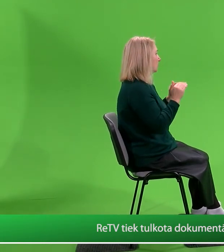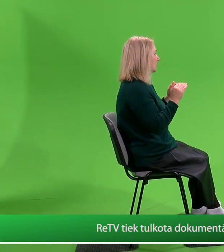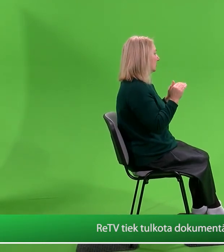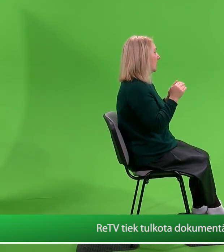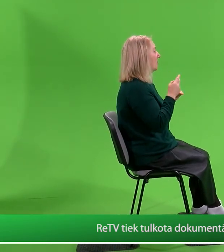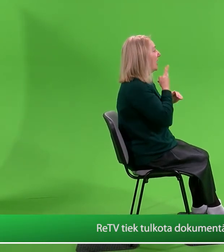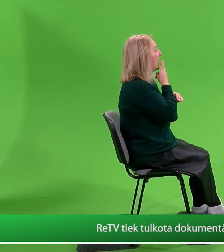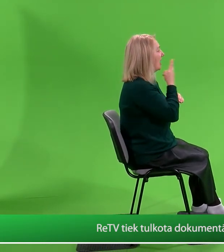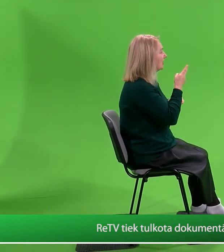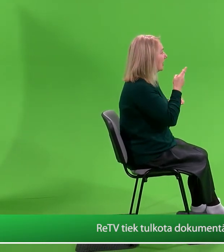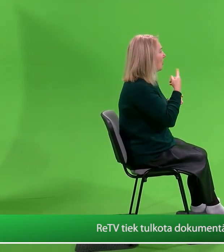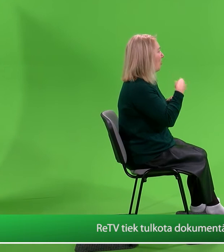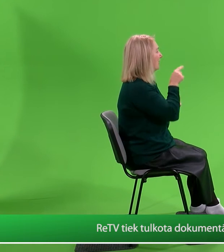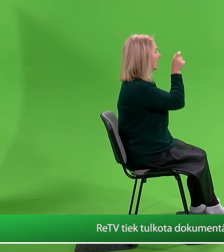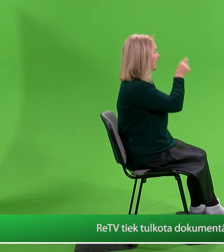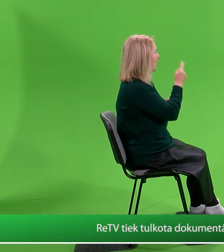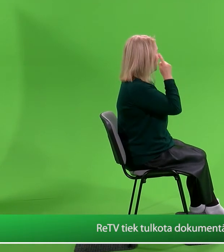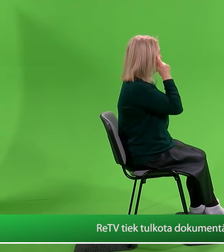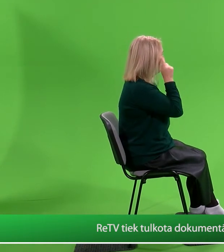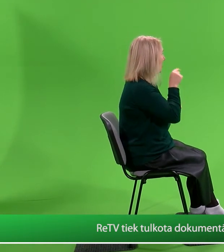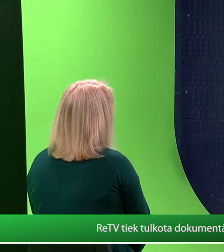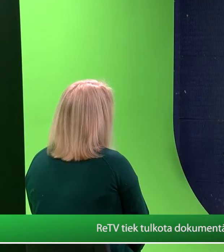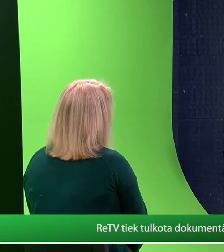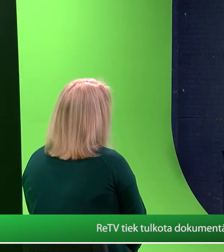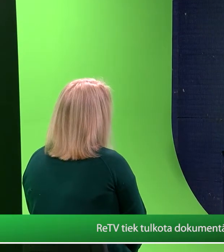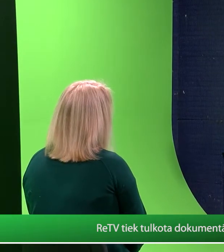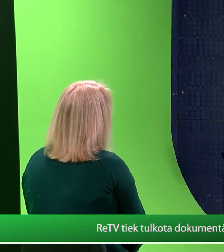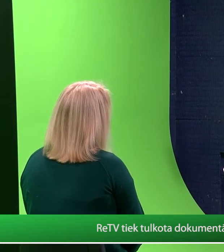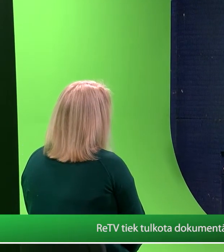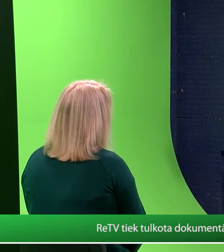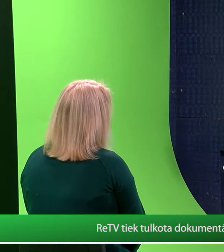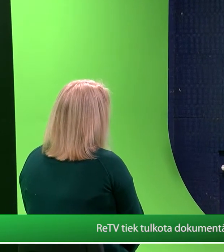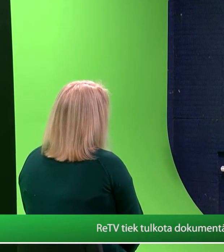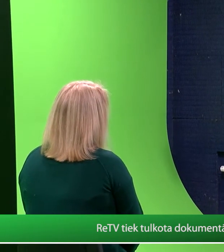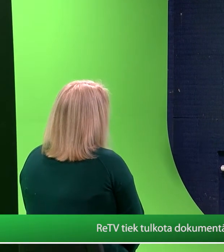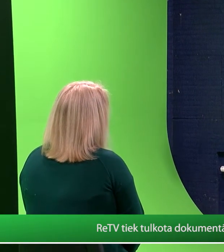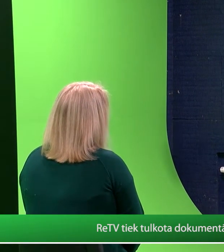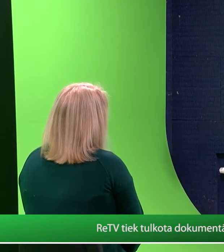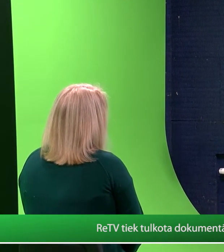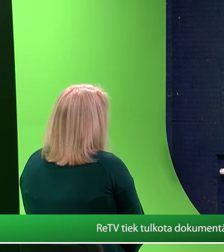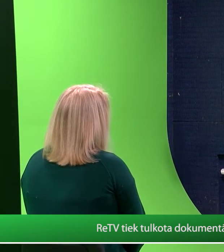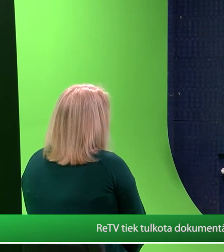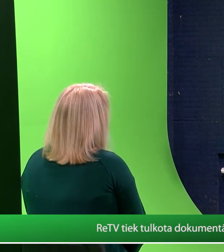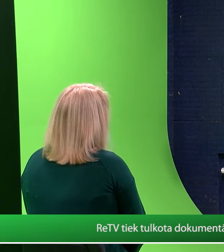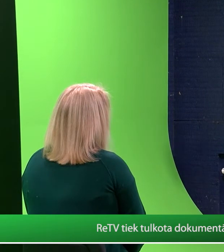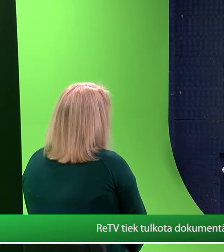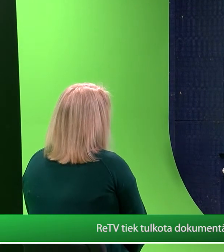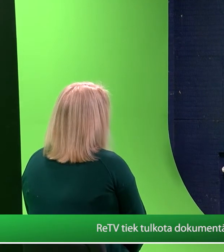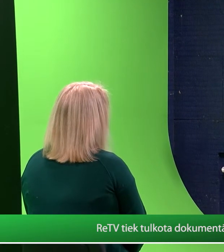Šodien Rētēvē kanāla ieraksta telpās valda absolūts klusums. Pirmo reizi Latvijā notiekādas dokumentālās